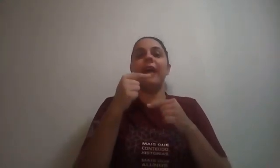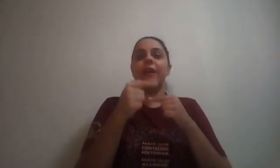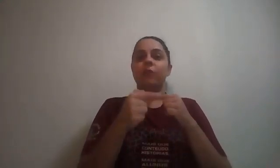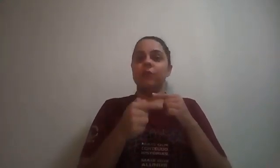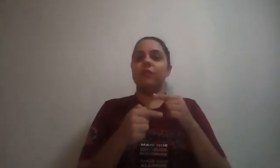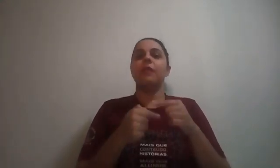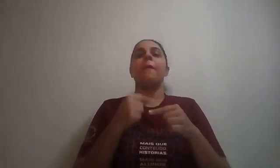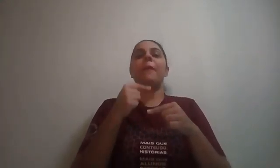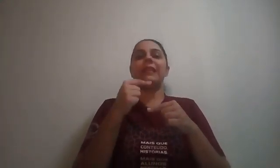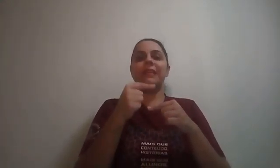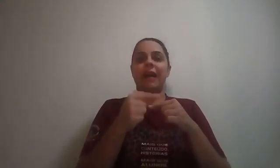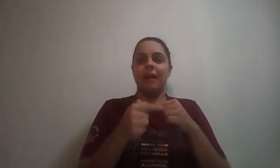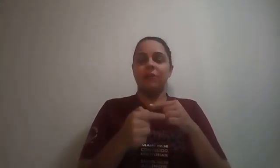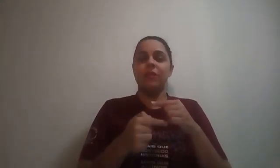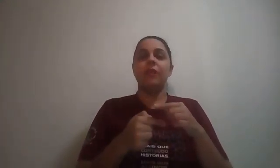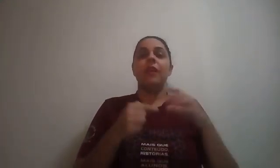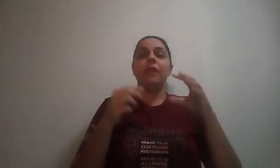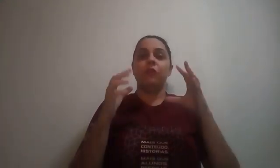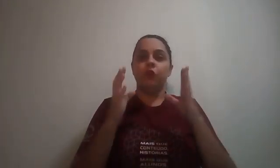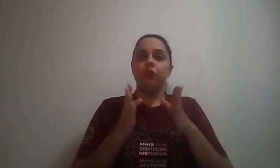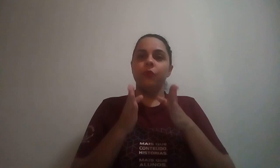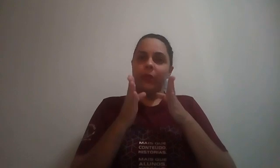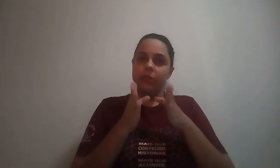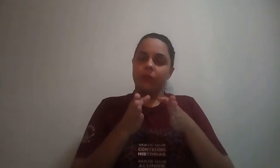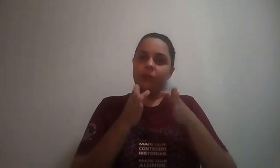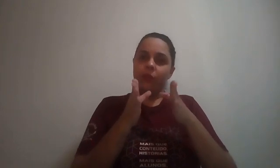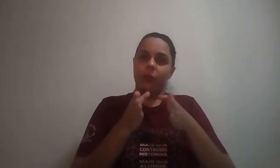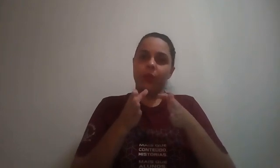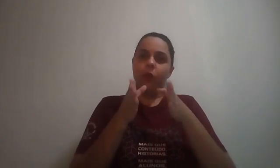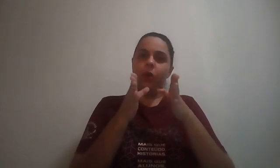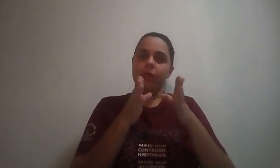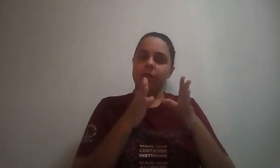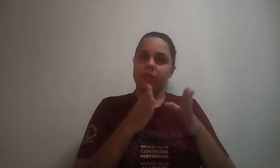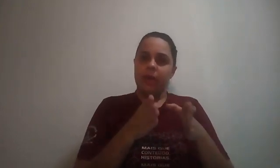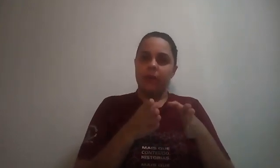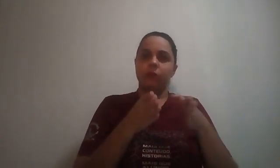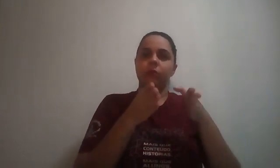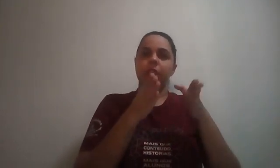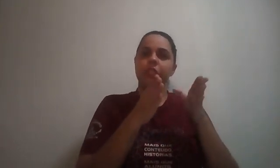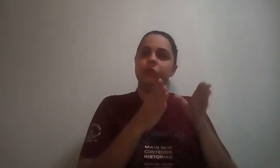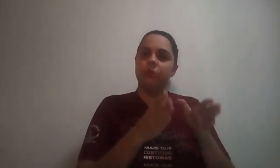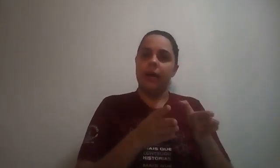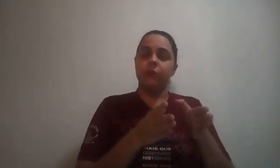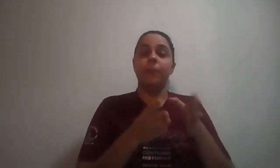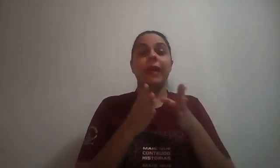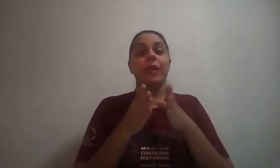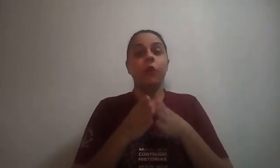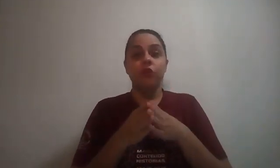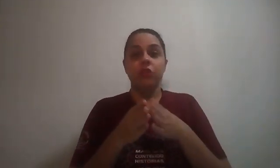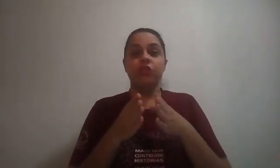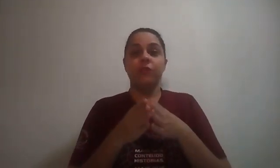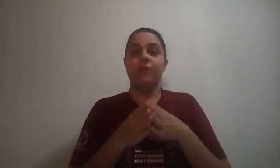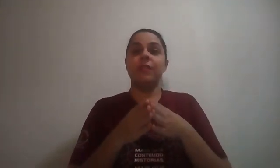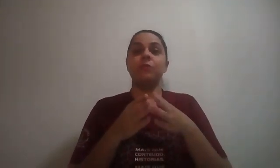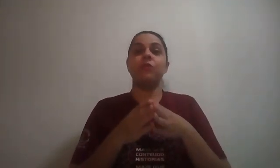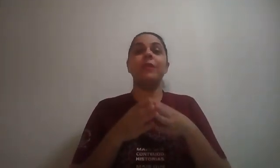séculos passados, tudo isso foi organizado, estudado, para que hoje nós tivéssemos uma